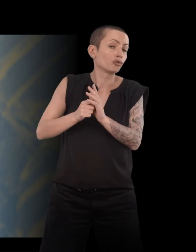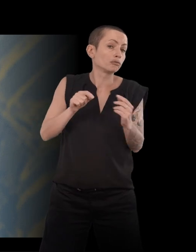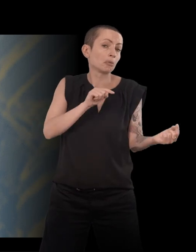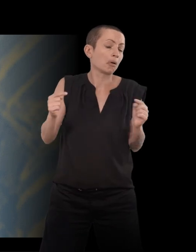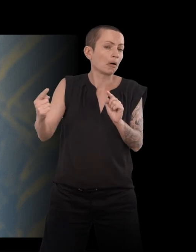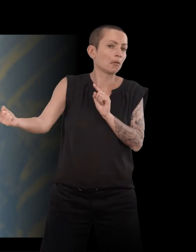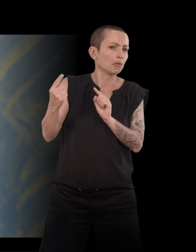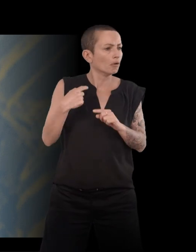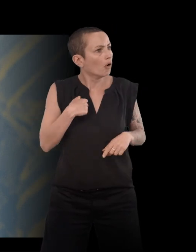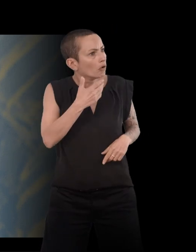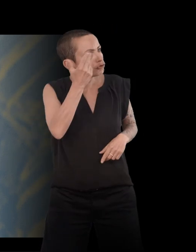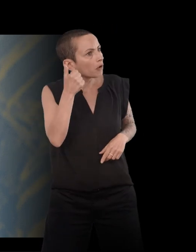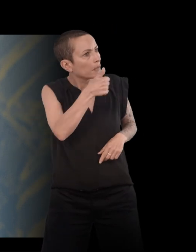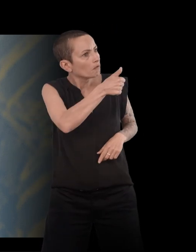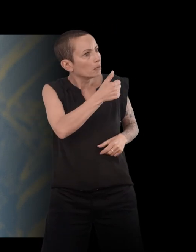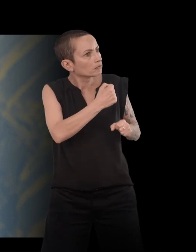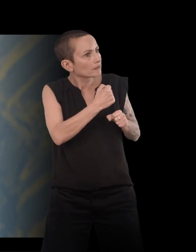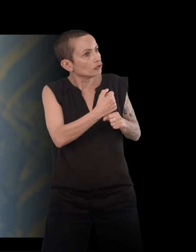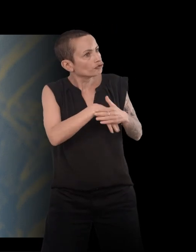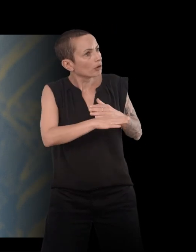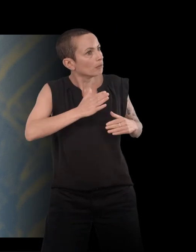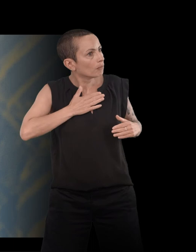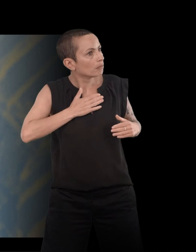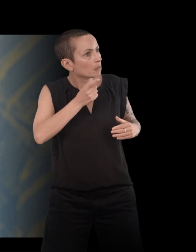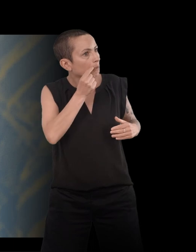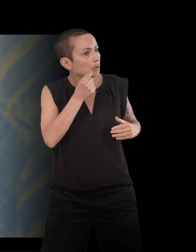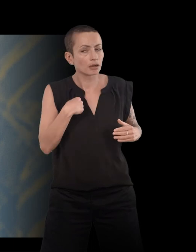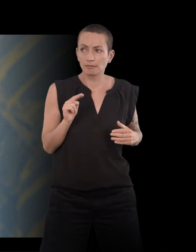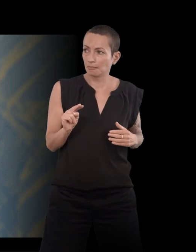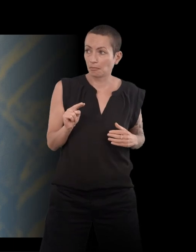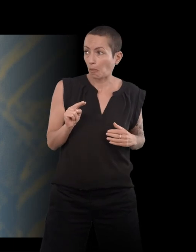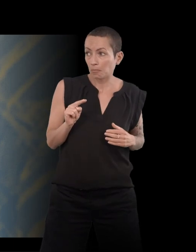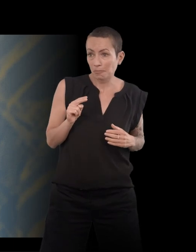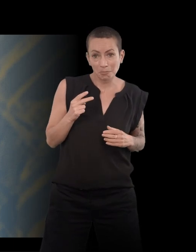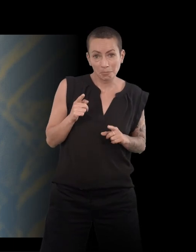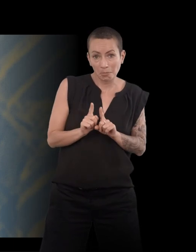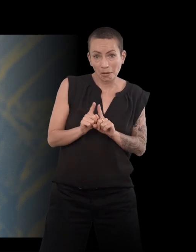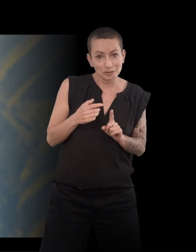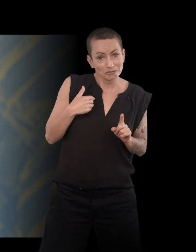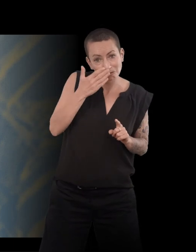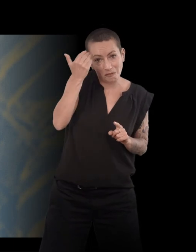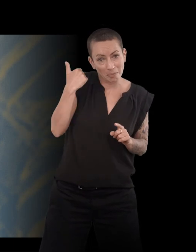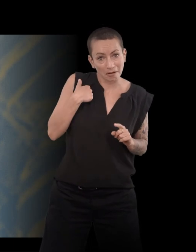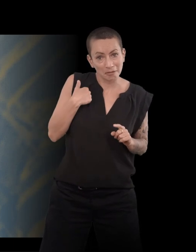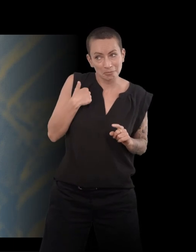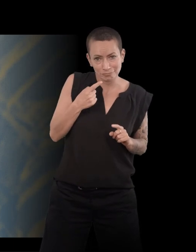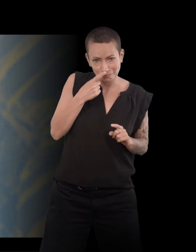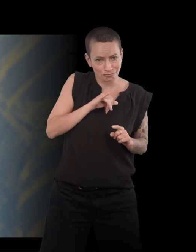« je savais pas que vous aviez travaillé chez mon père ». Alors j'ai dit « moi non plus ». Et je vais pas jamais travailler chez son père.